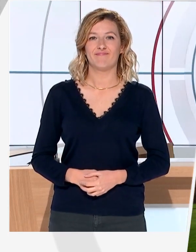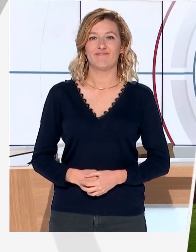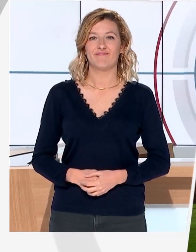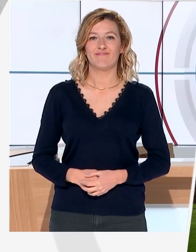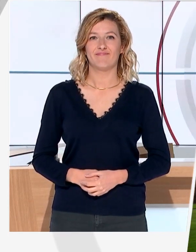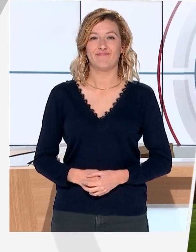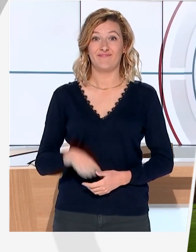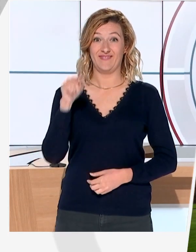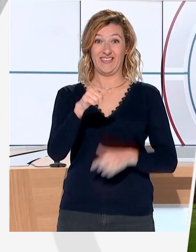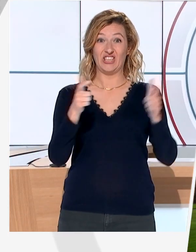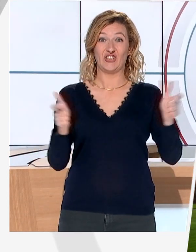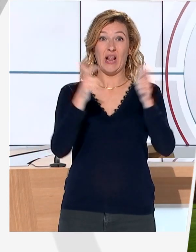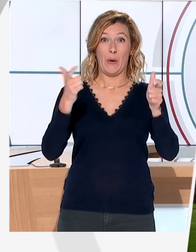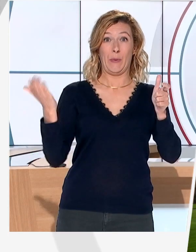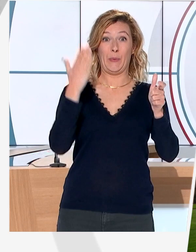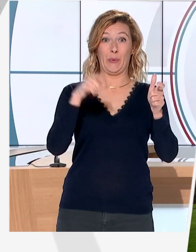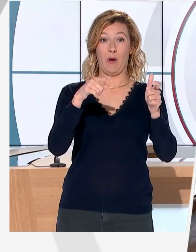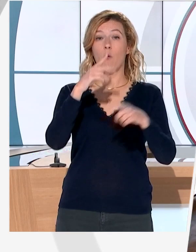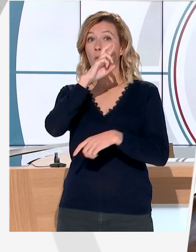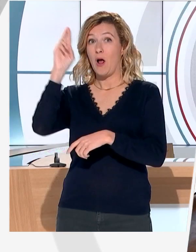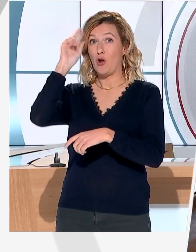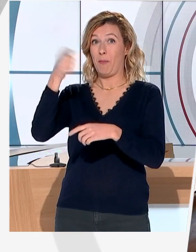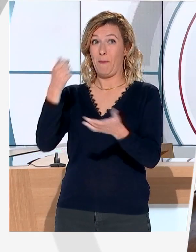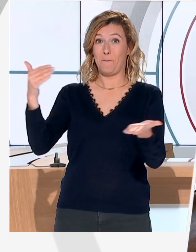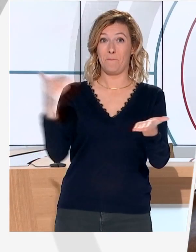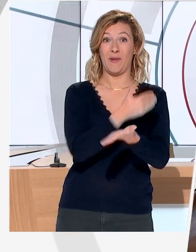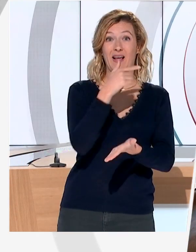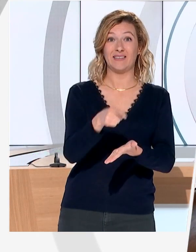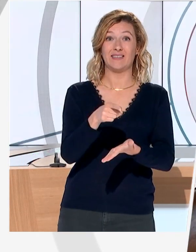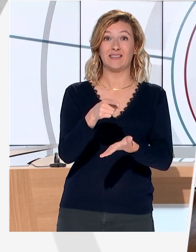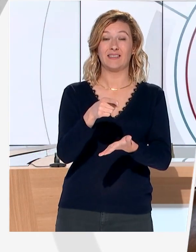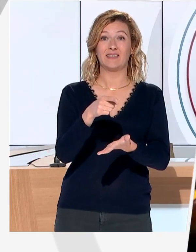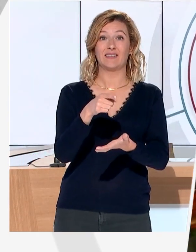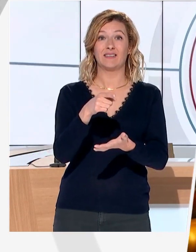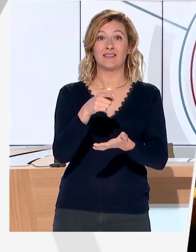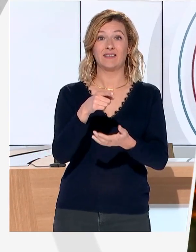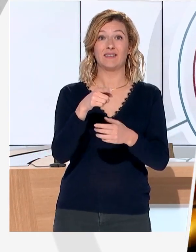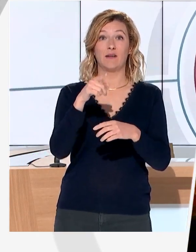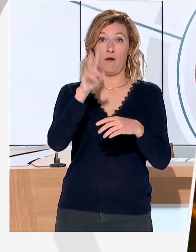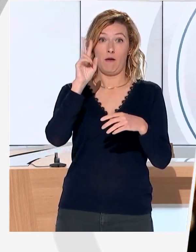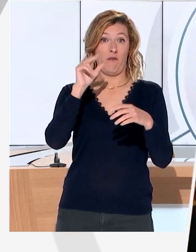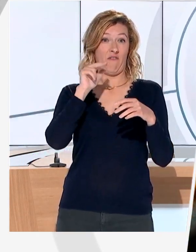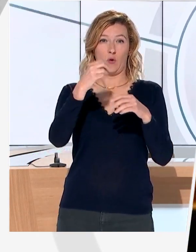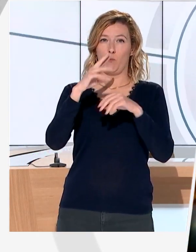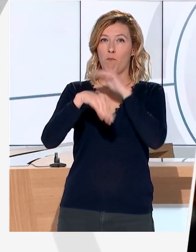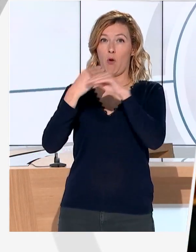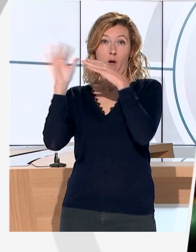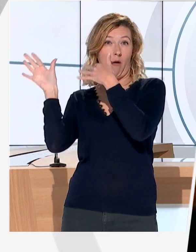Le cortège royal aurait dû faire halte ici aussi. Un château renommé qui aurait été pour un instant sous les projecteurs du monde entier.